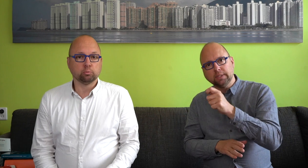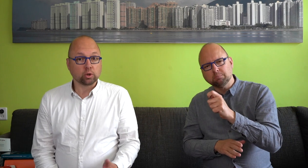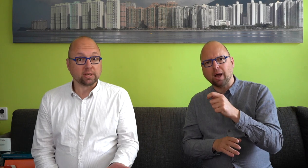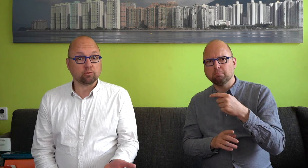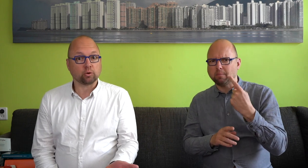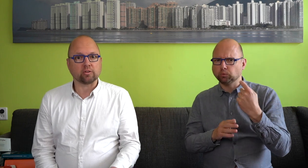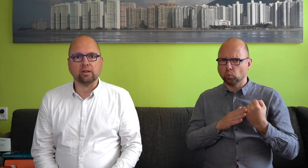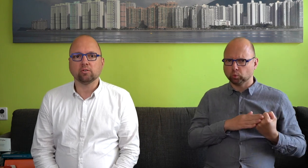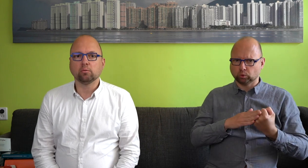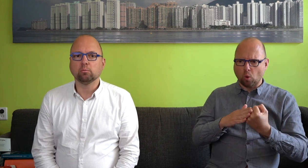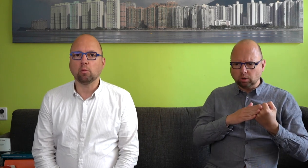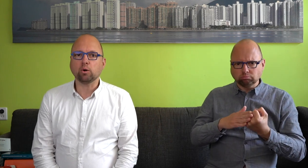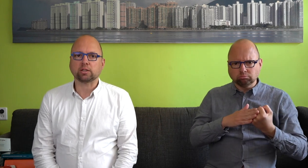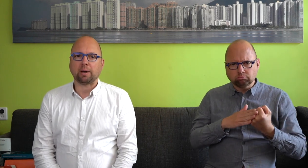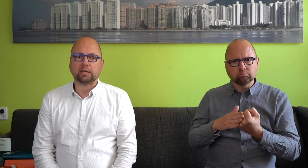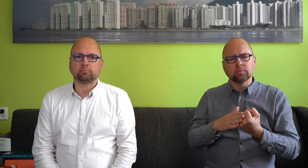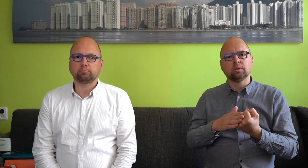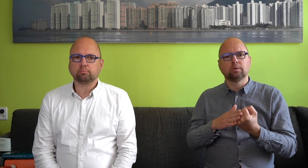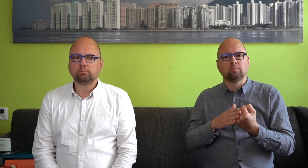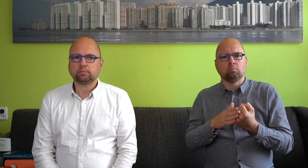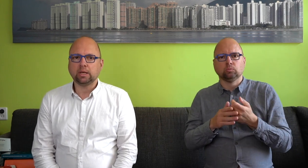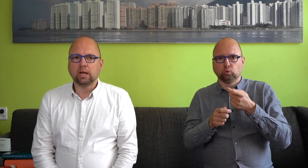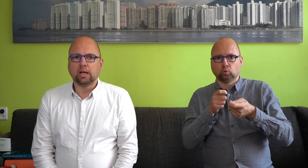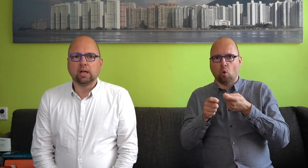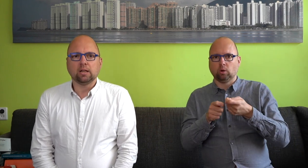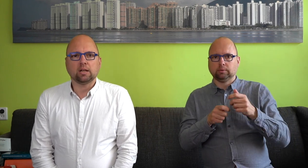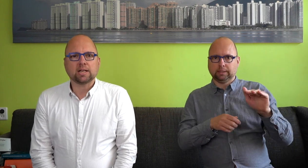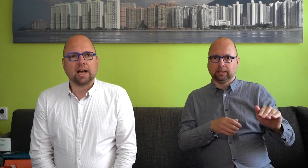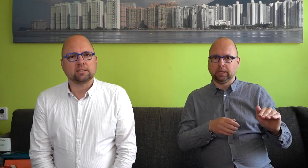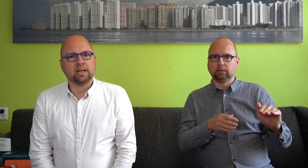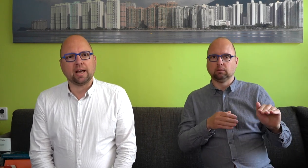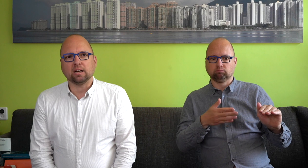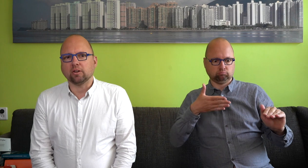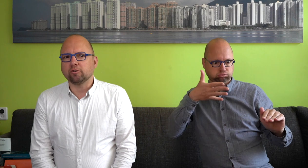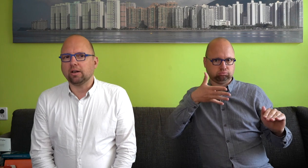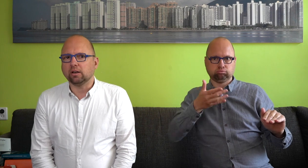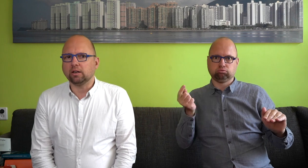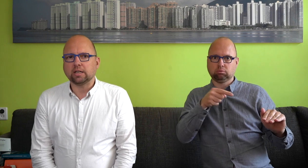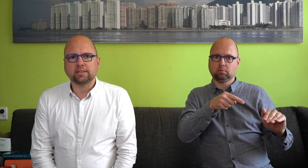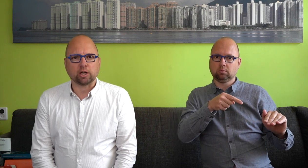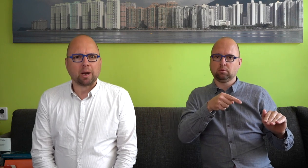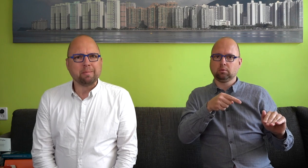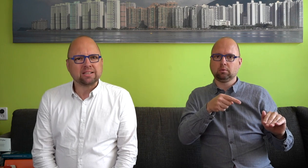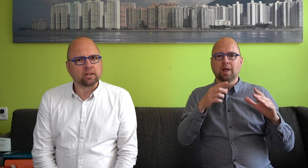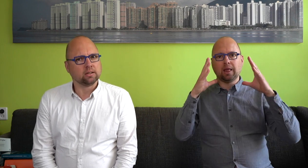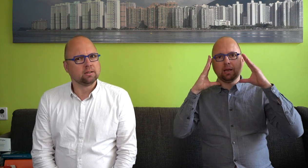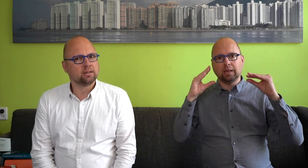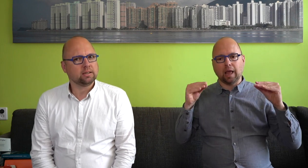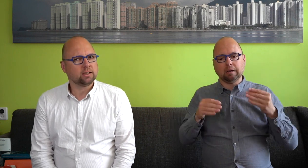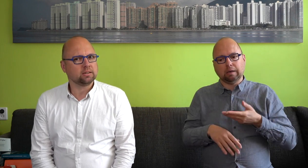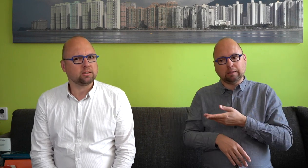moedertaal voor dat kind mogelijk te maken. Dat gaat in Nederland eerst gezegd maar matig. En dat